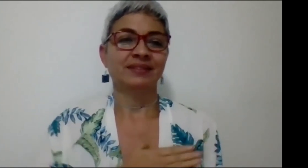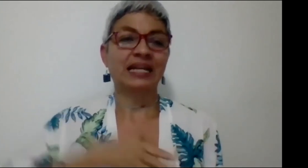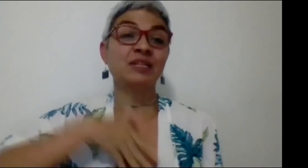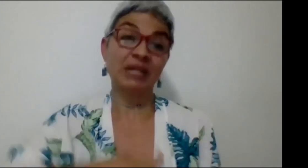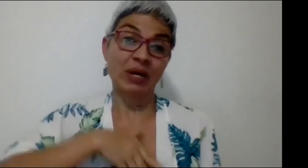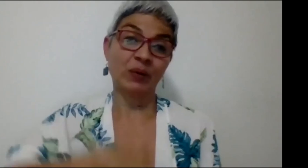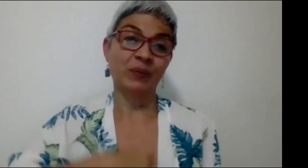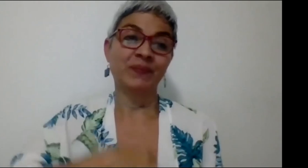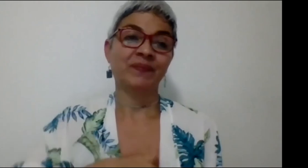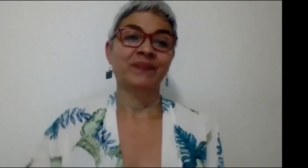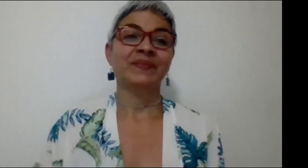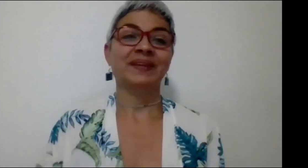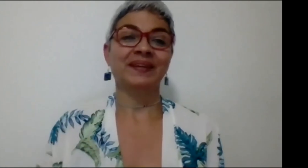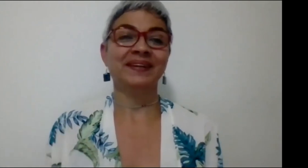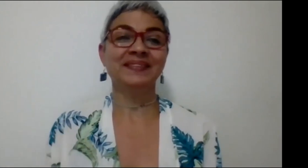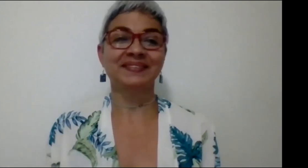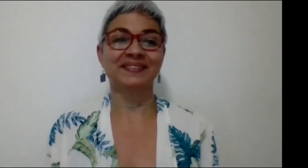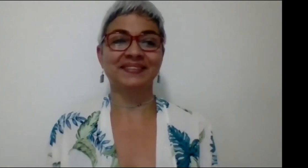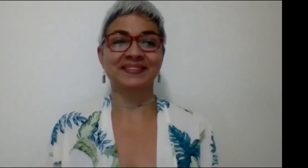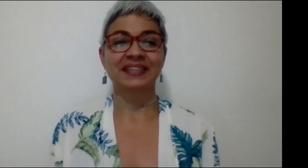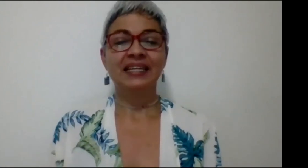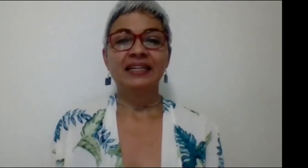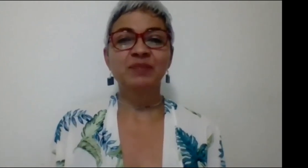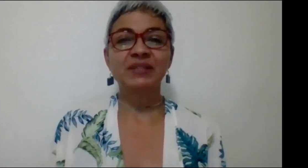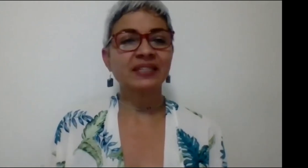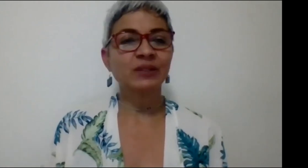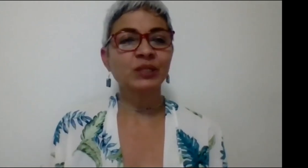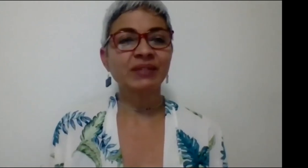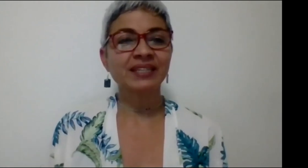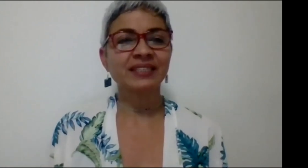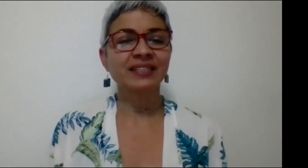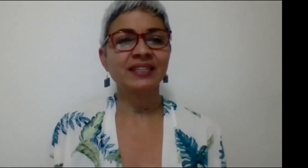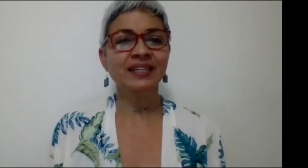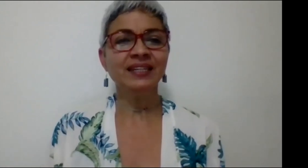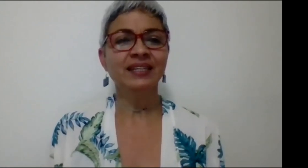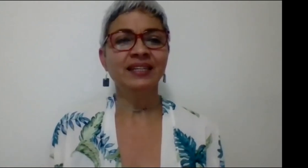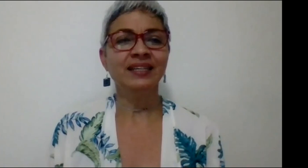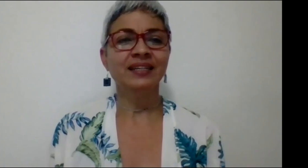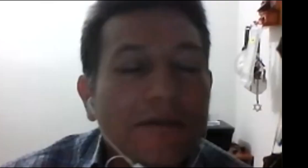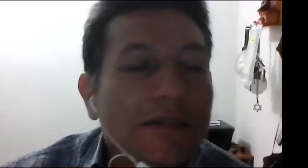Ah, es para abajo. Ajá. Y el presidente Uribe, ¿qué seña tenía? Ah, no, sí.